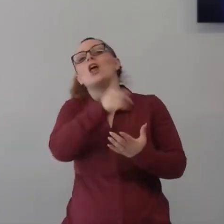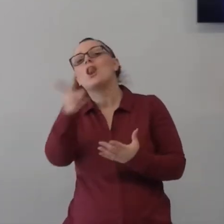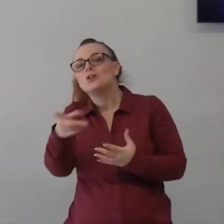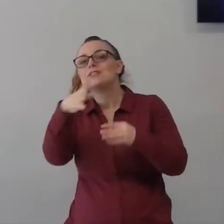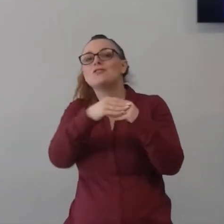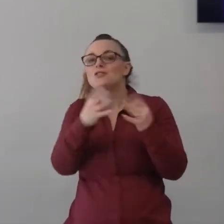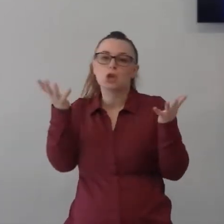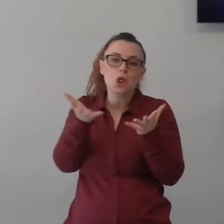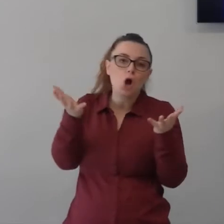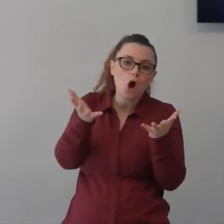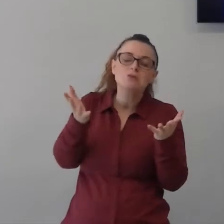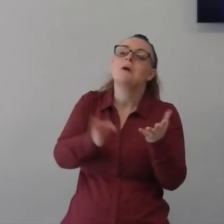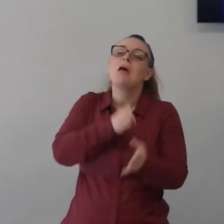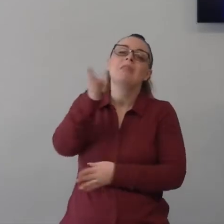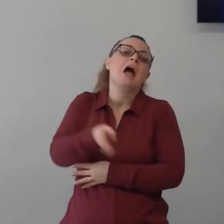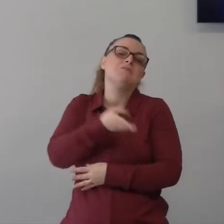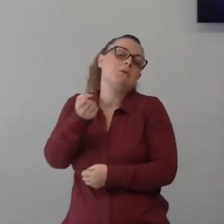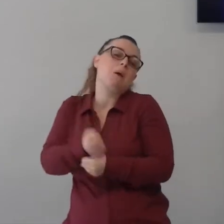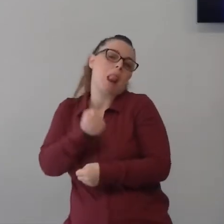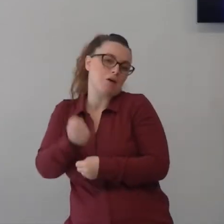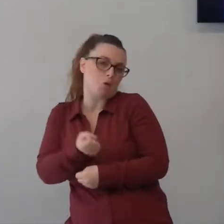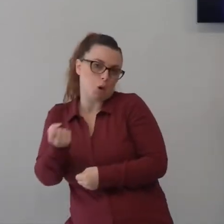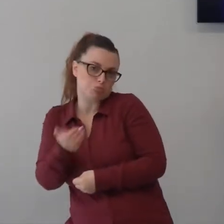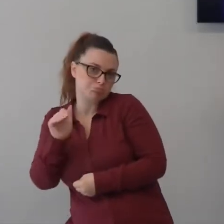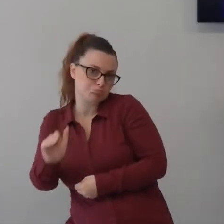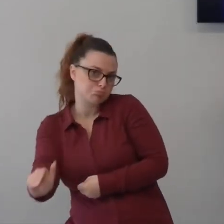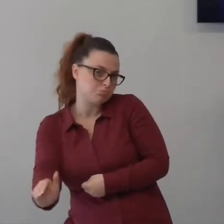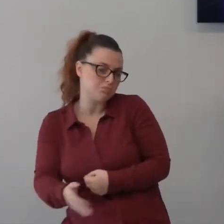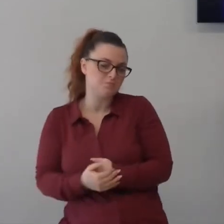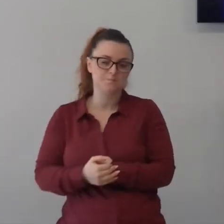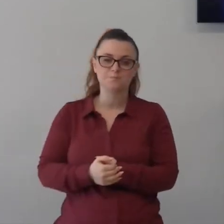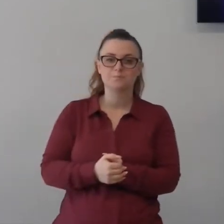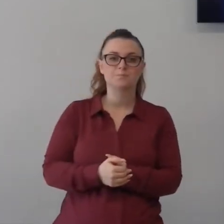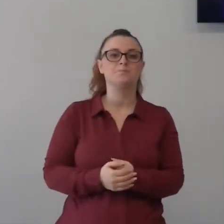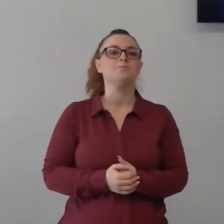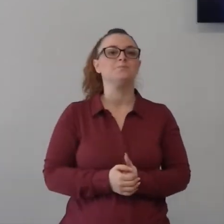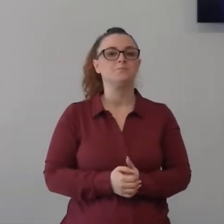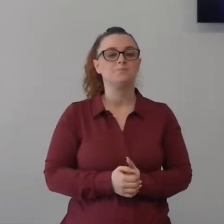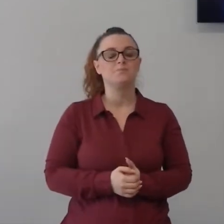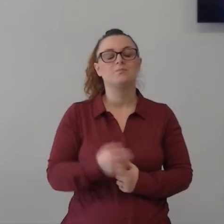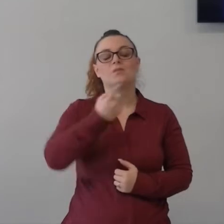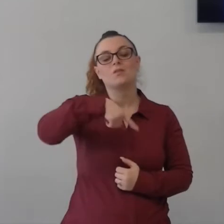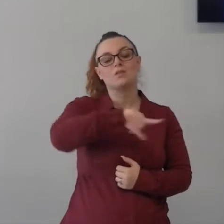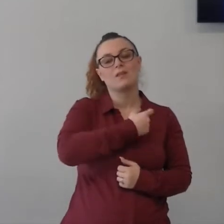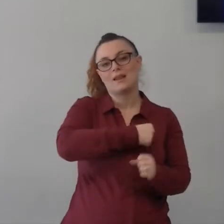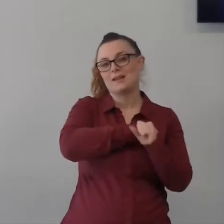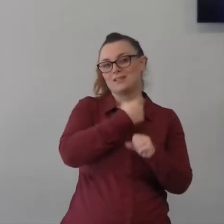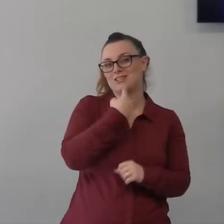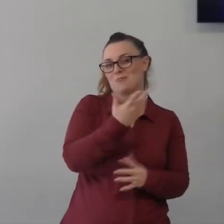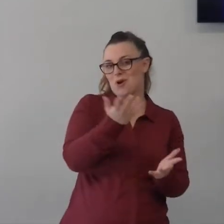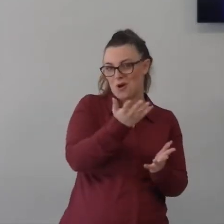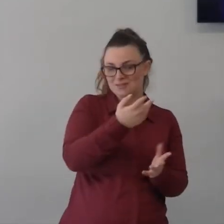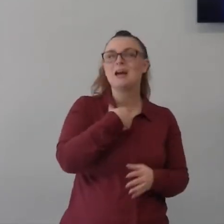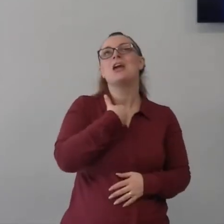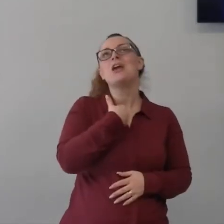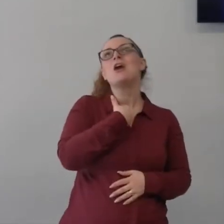noi spesso noi credenti diciamo allora questo è il mio lavoro con il signore quando mi chiedono dice